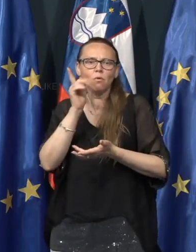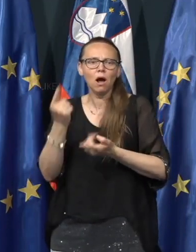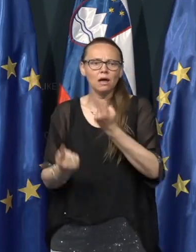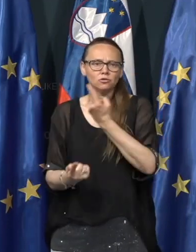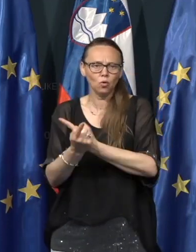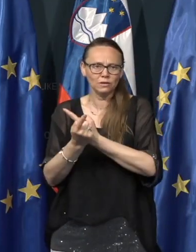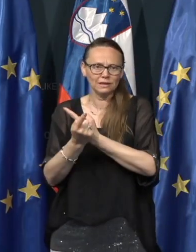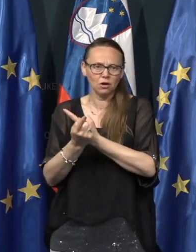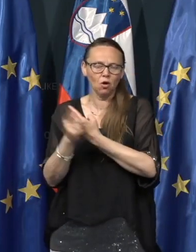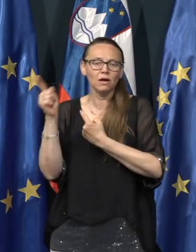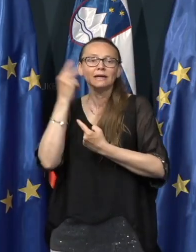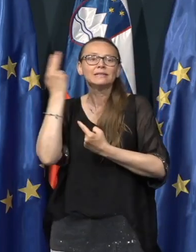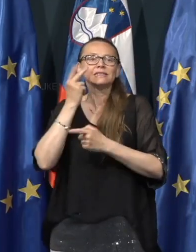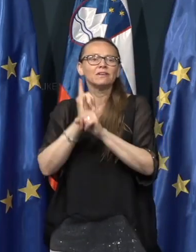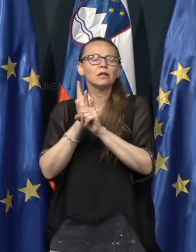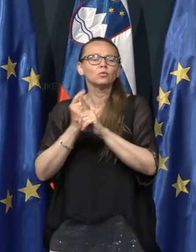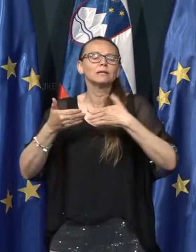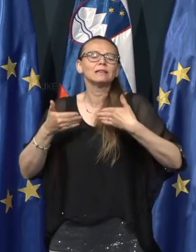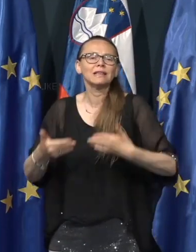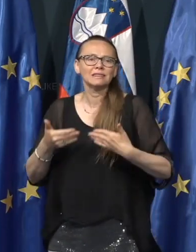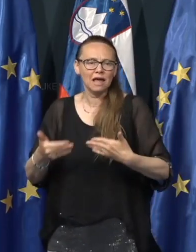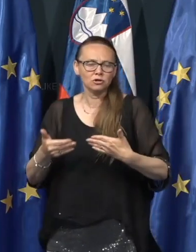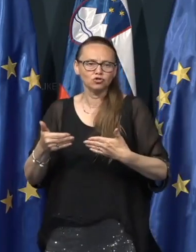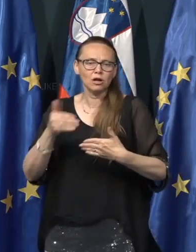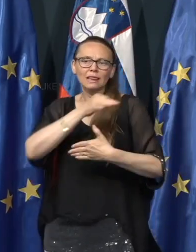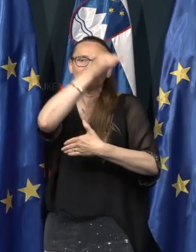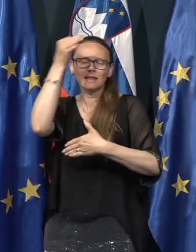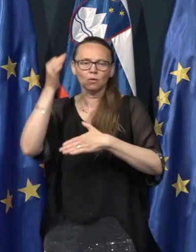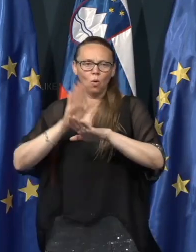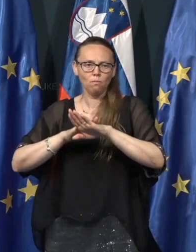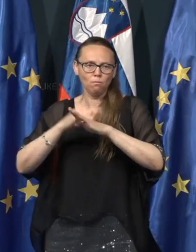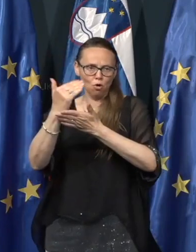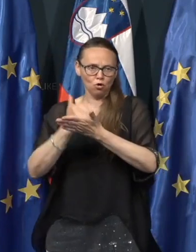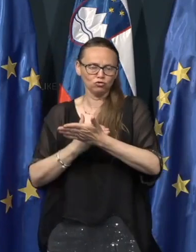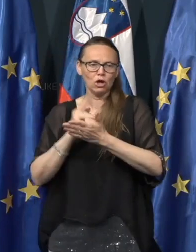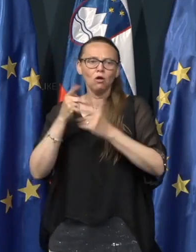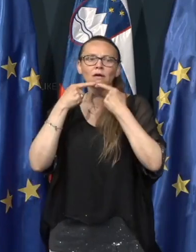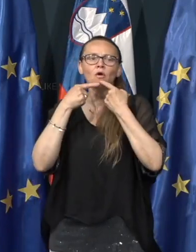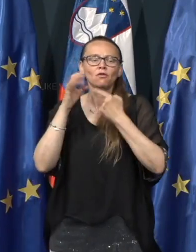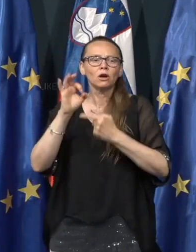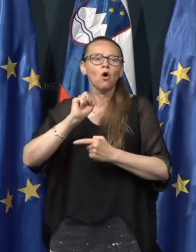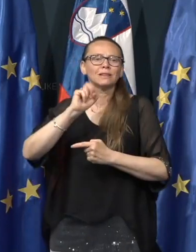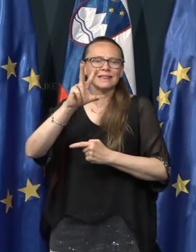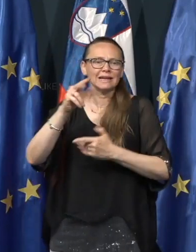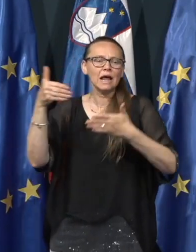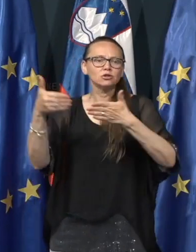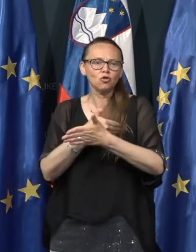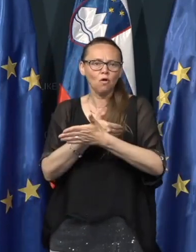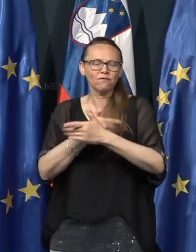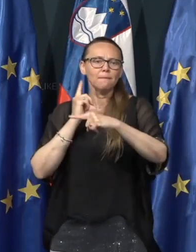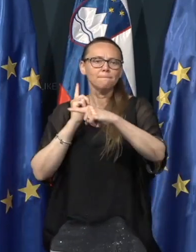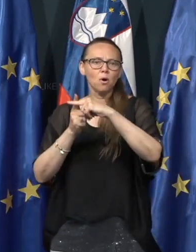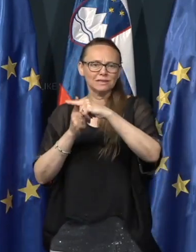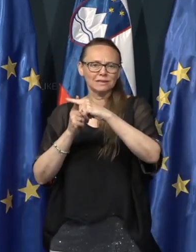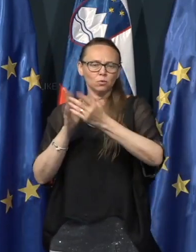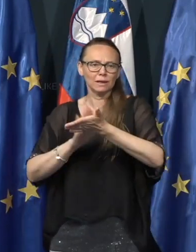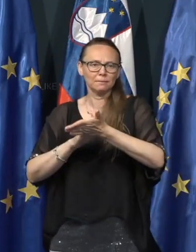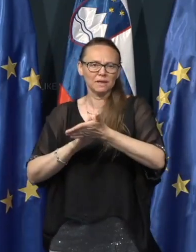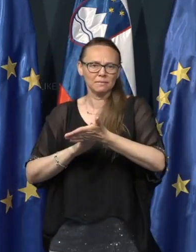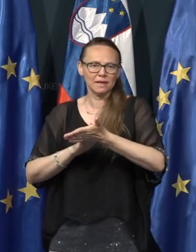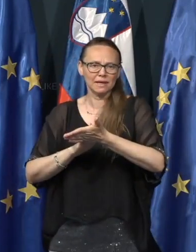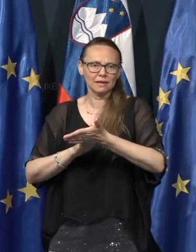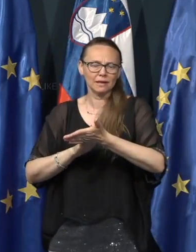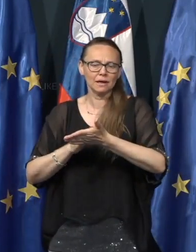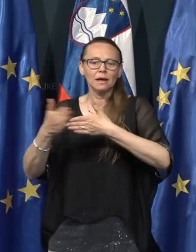zgodilo. In seveda tudi današnje dnevno poročilo, ki govori o 13 novih pozitivnih primerjih